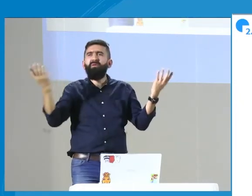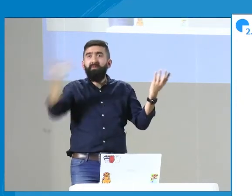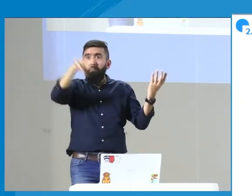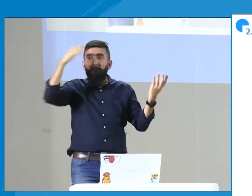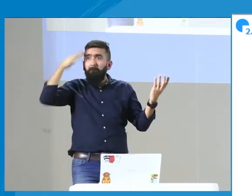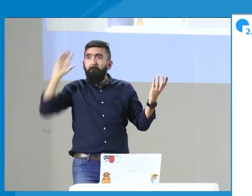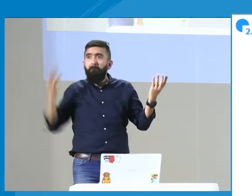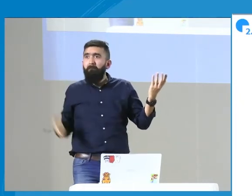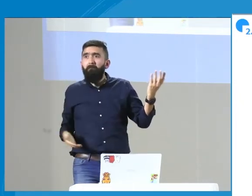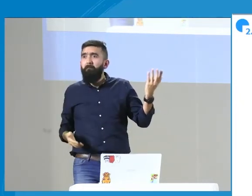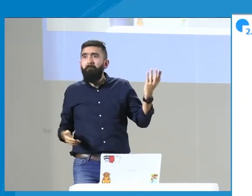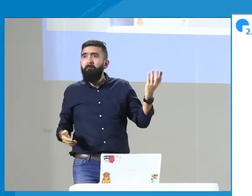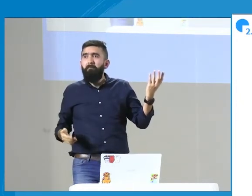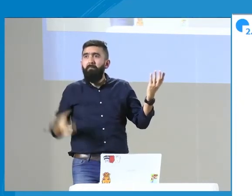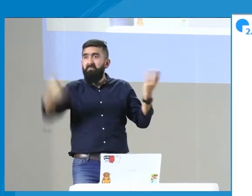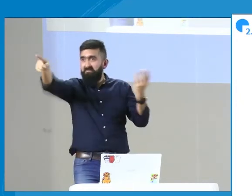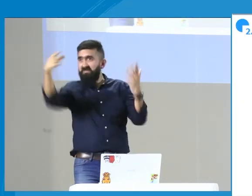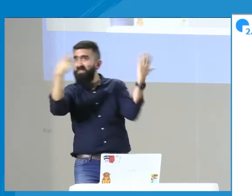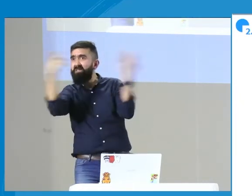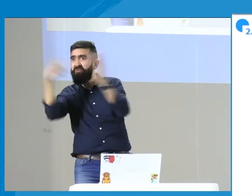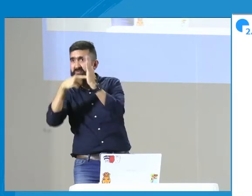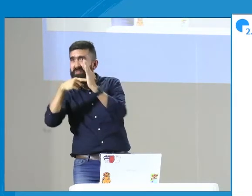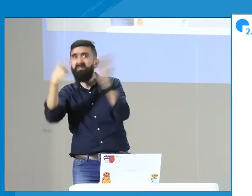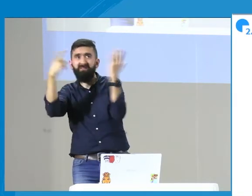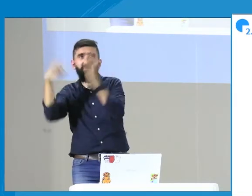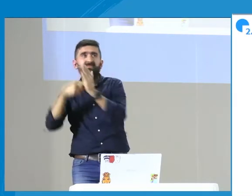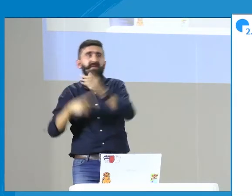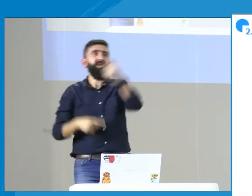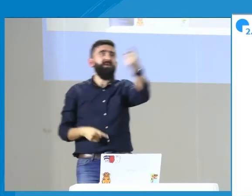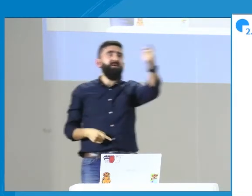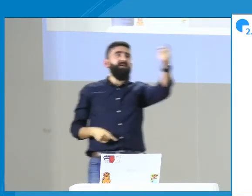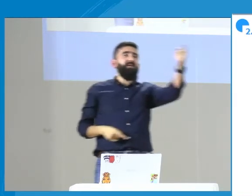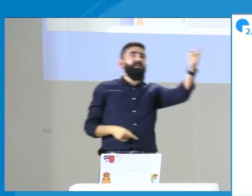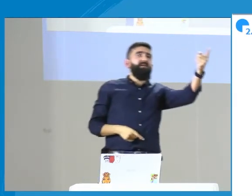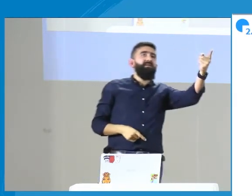Esta es la seña del censo. ¿Ustedes saben cuántas personas sordas se caracterizaron en ese censo?